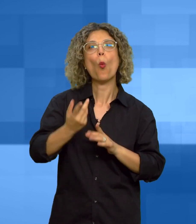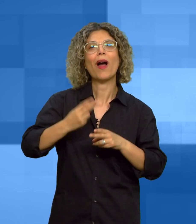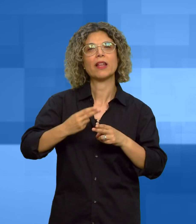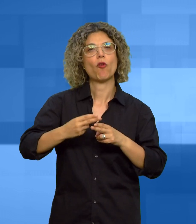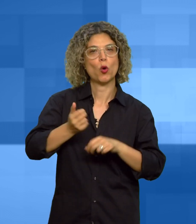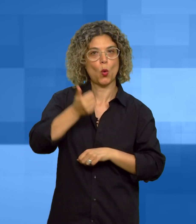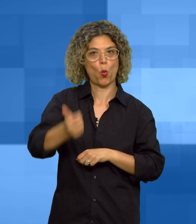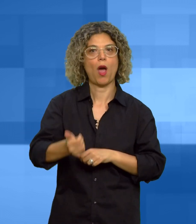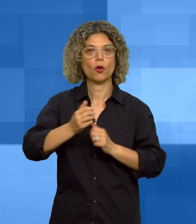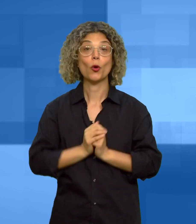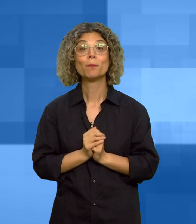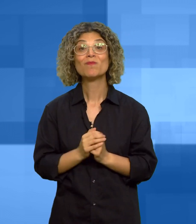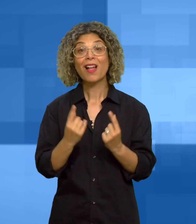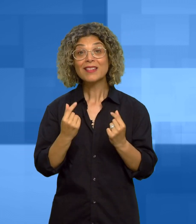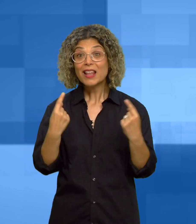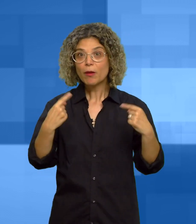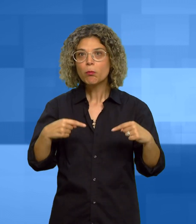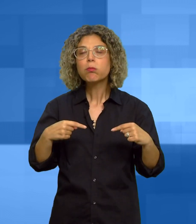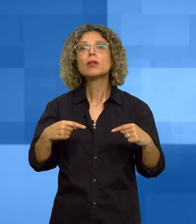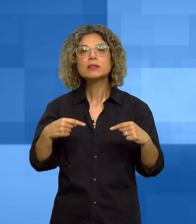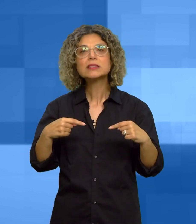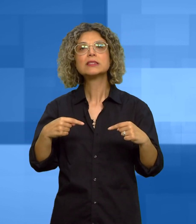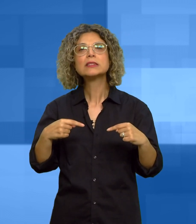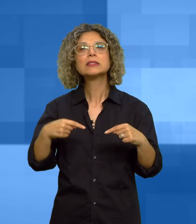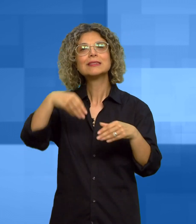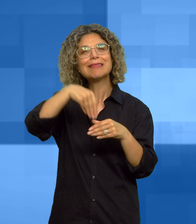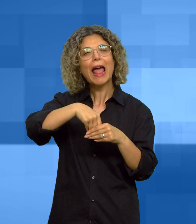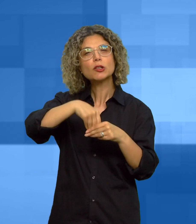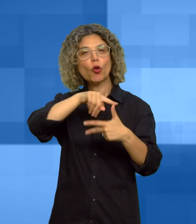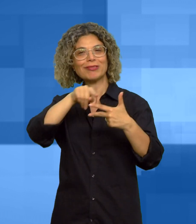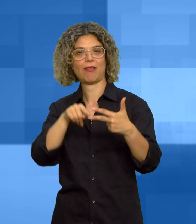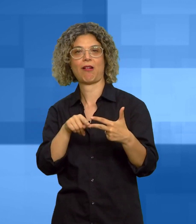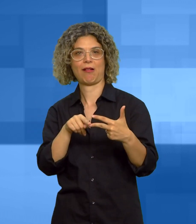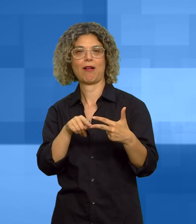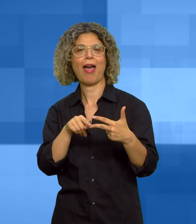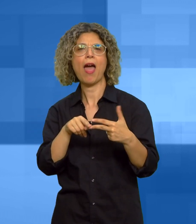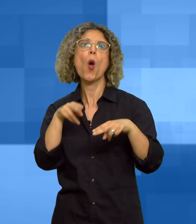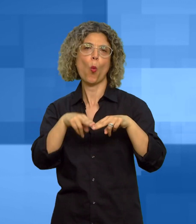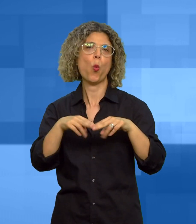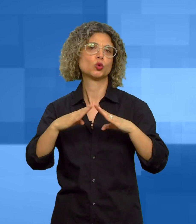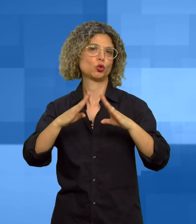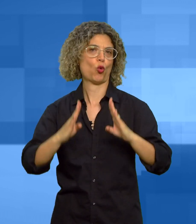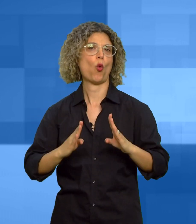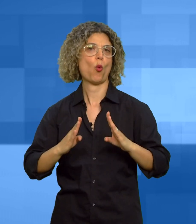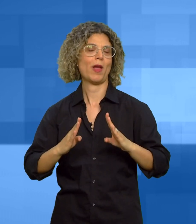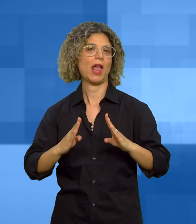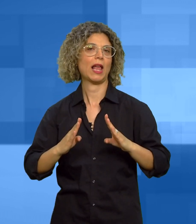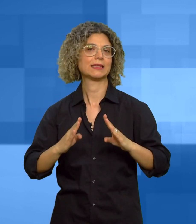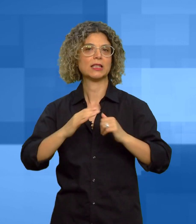tariffa della tari sarà costituita in base a tre parti nel caso delle utenze